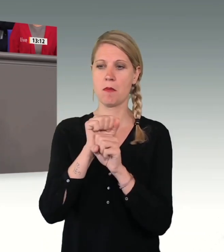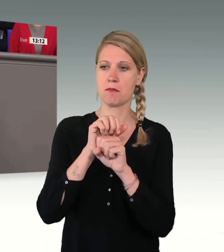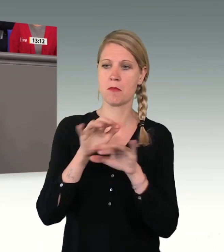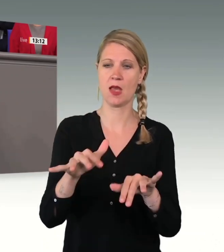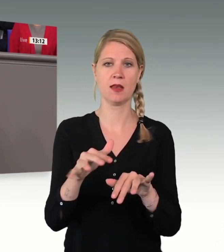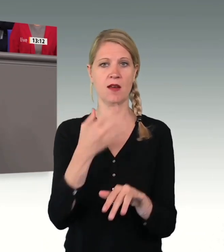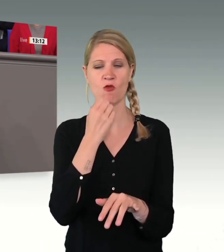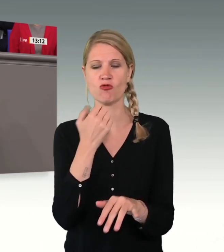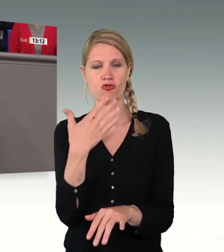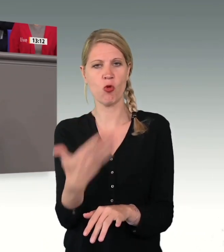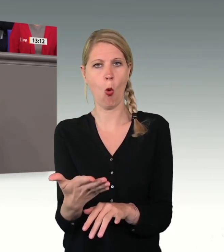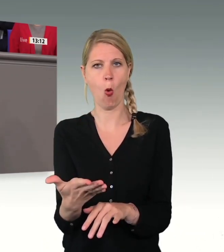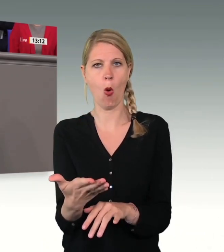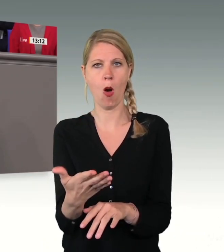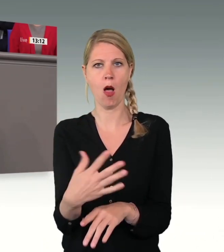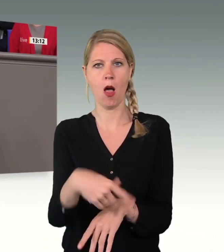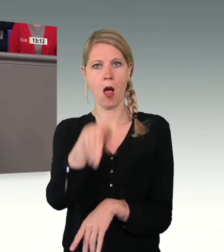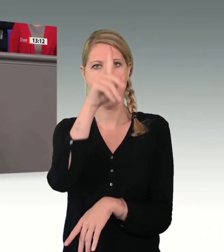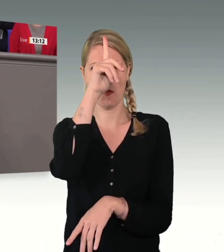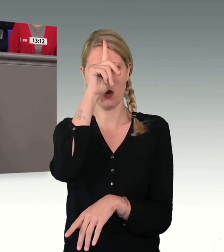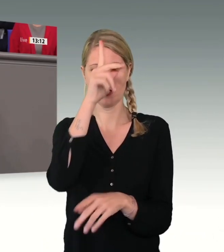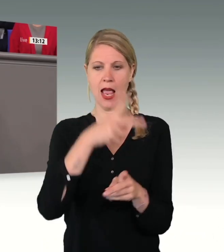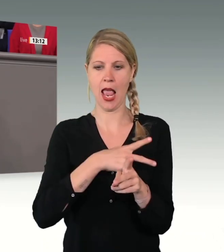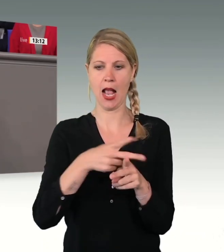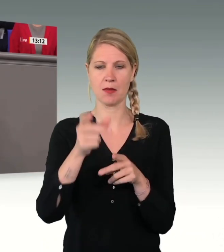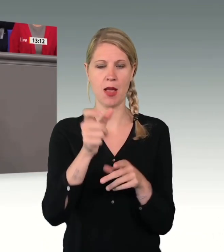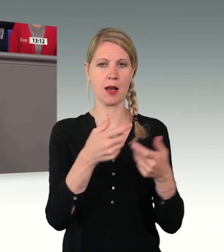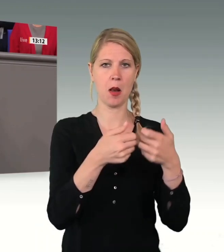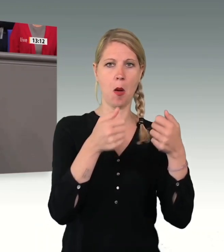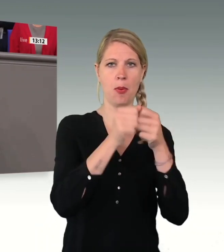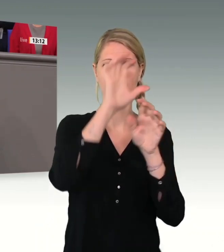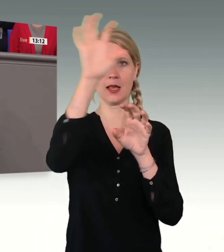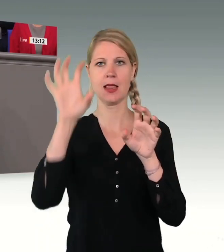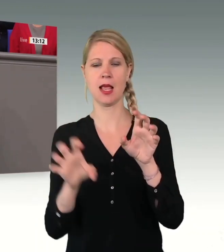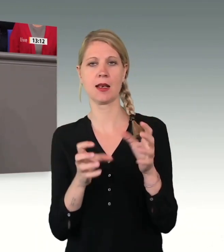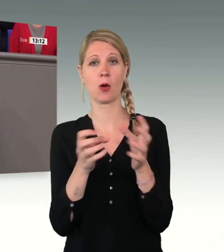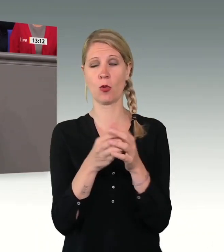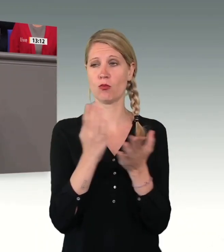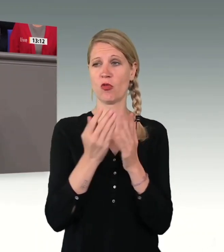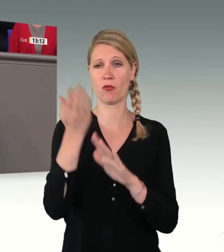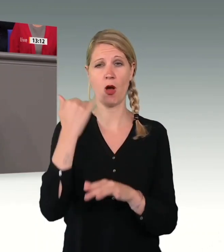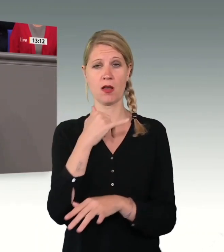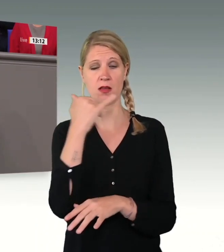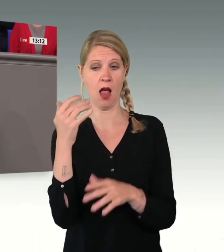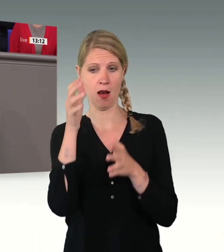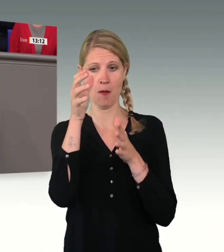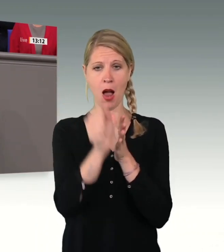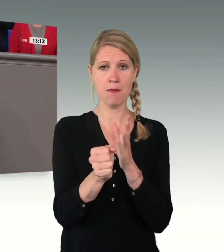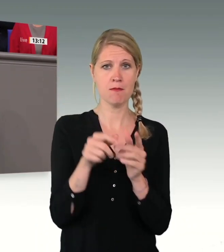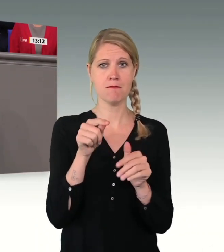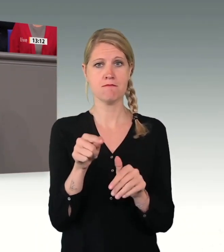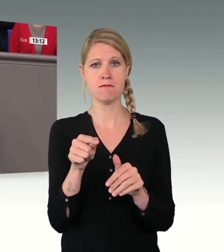so wollen. Polizeiexperten der Länderarbeitsgruppe zum Thema Rückführung stellten schon vor Jahren fest, für